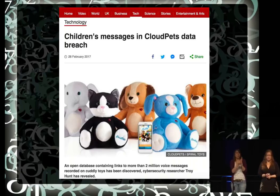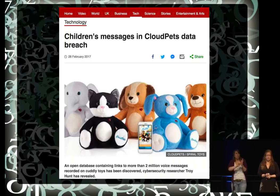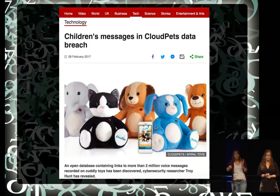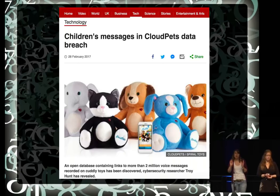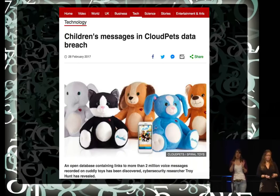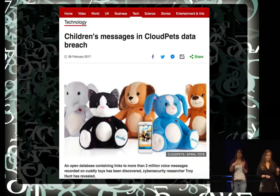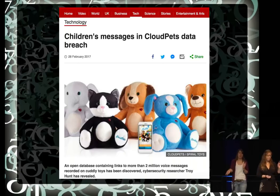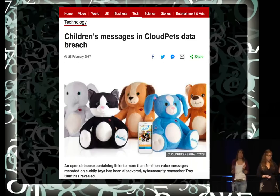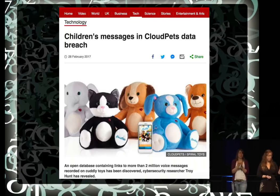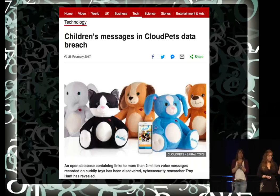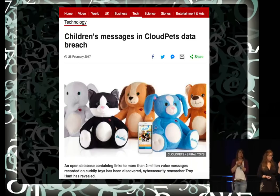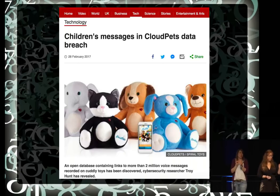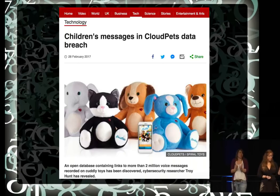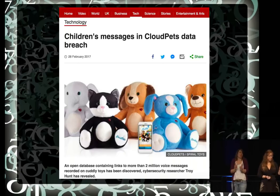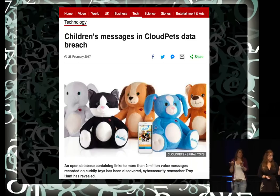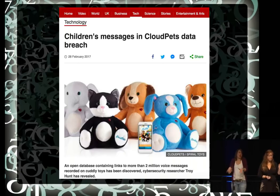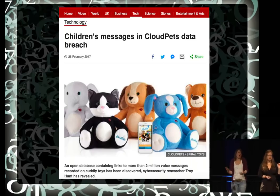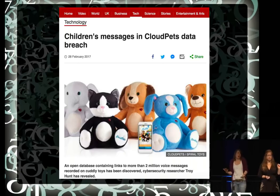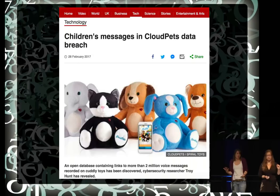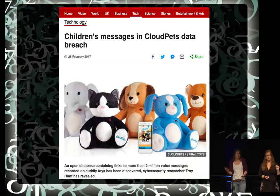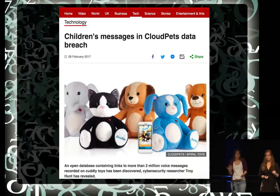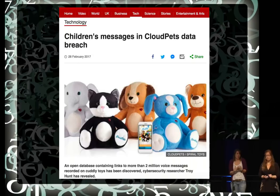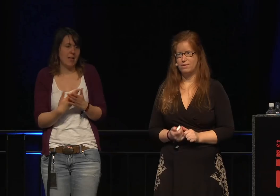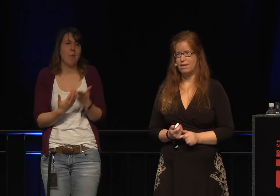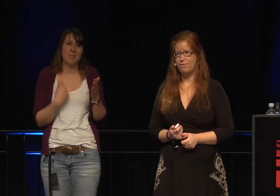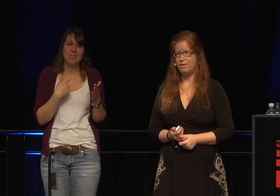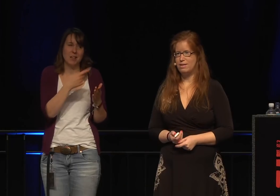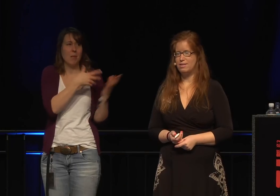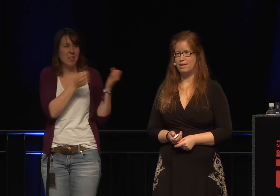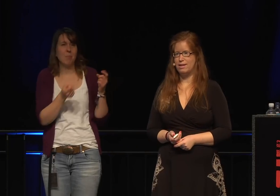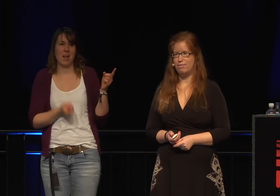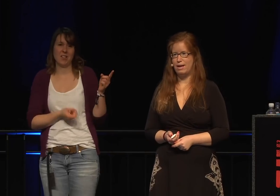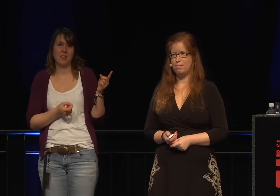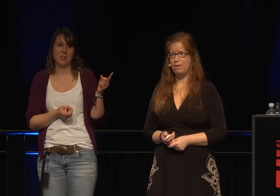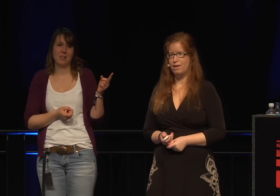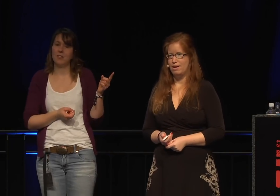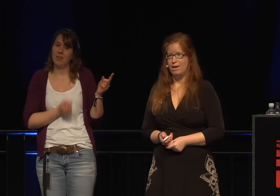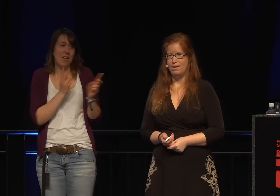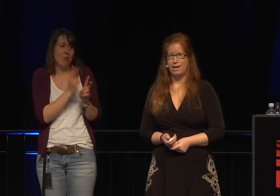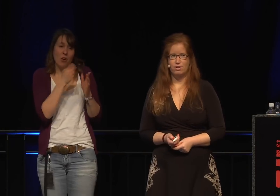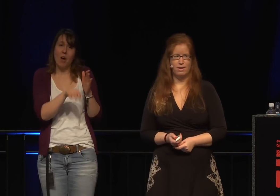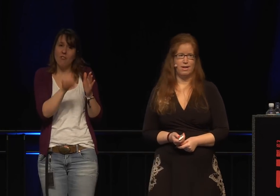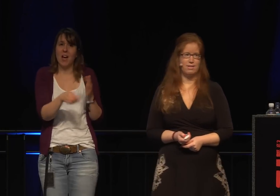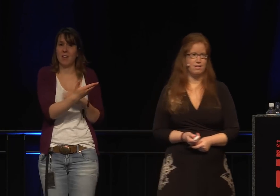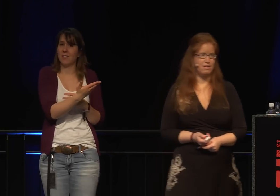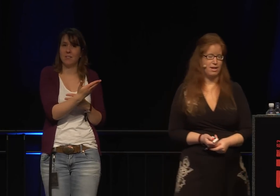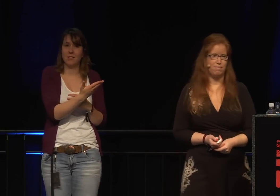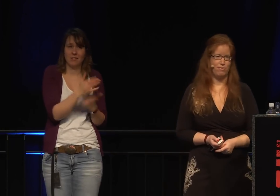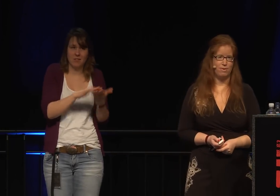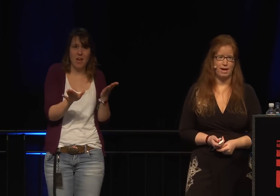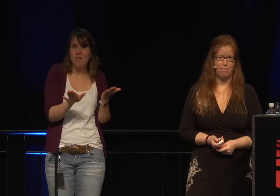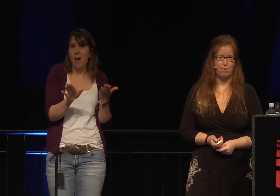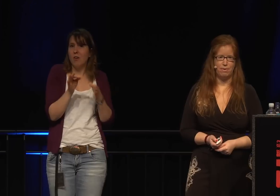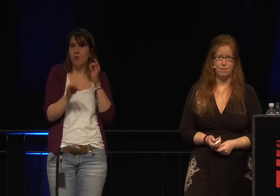Das ist auch der Grund, warum ich das mitgebracht habe.